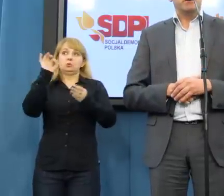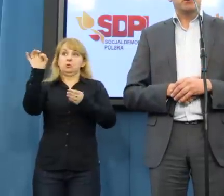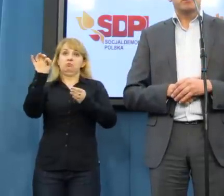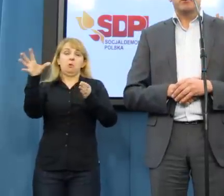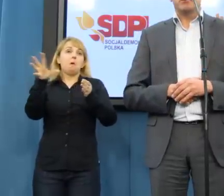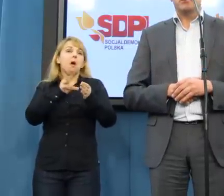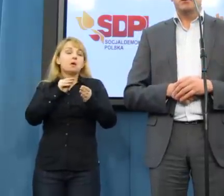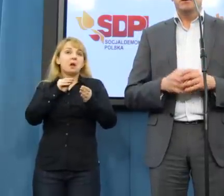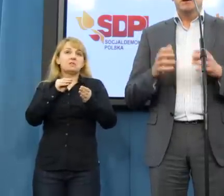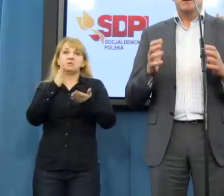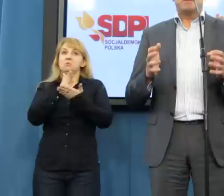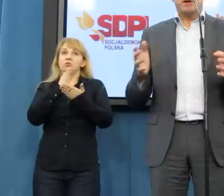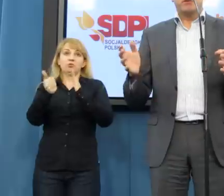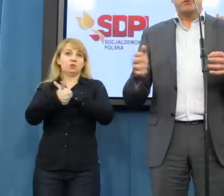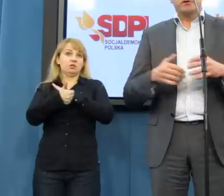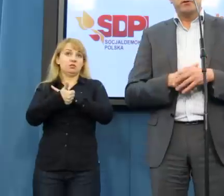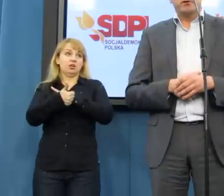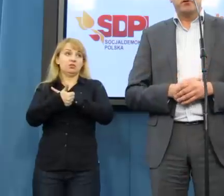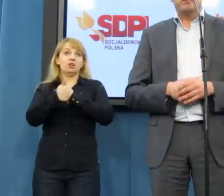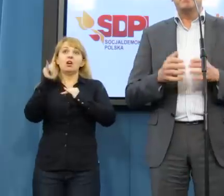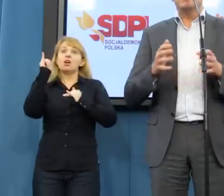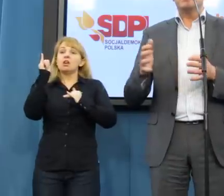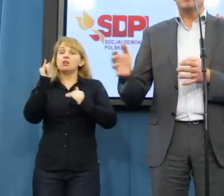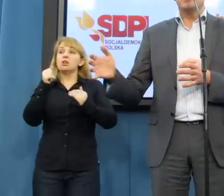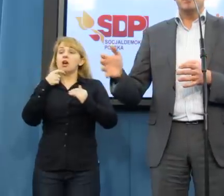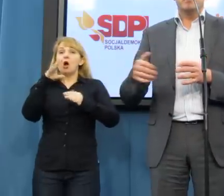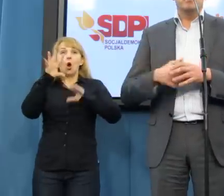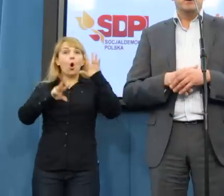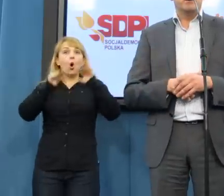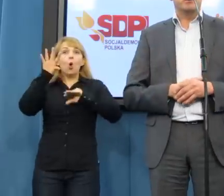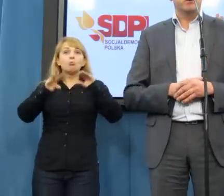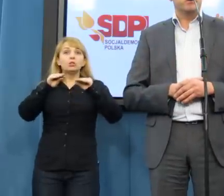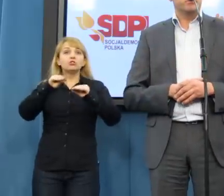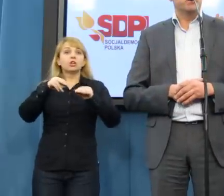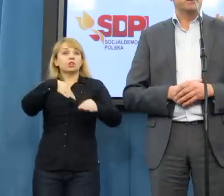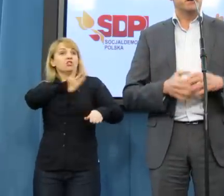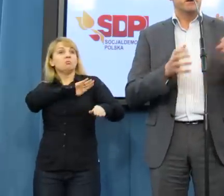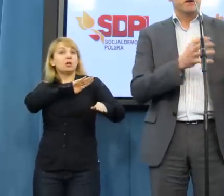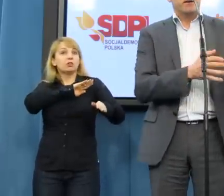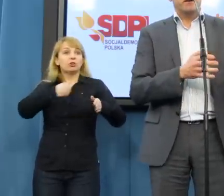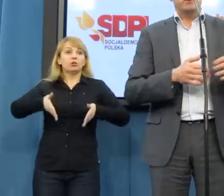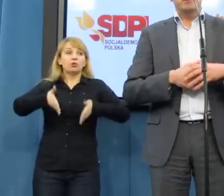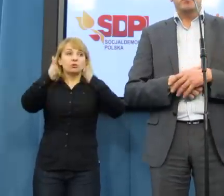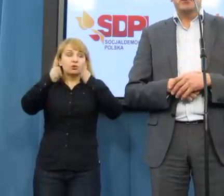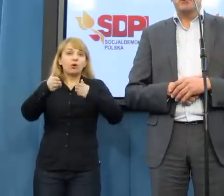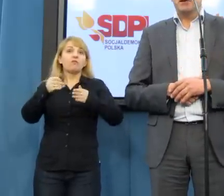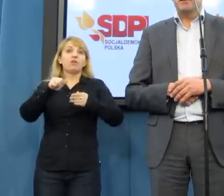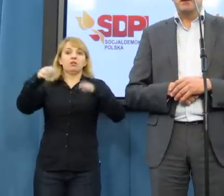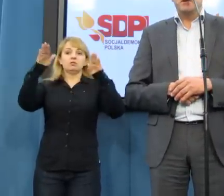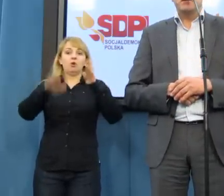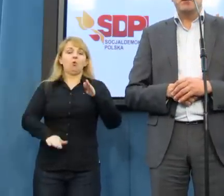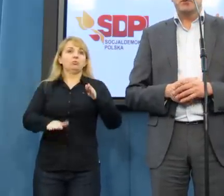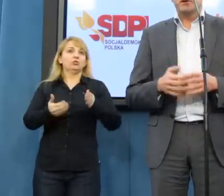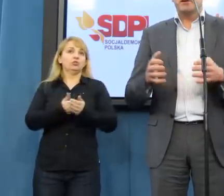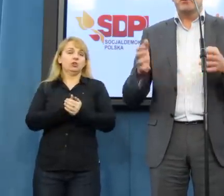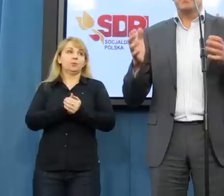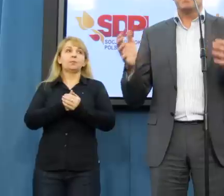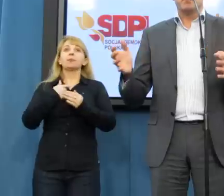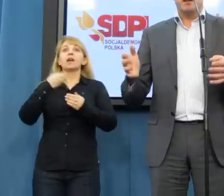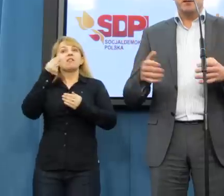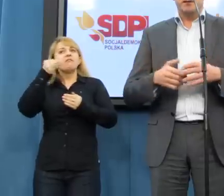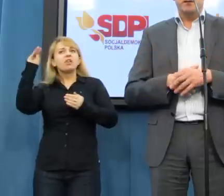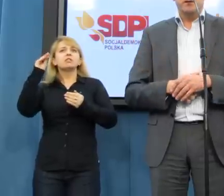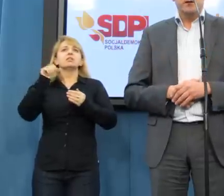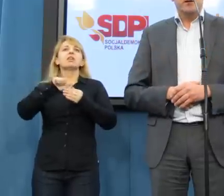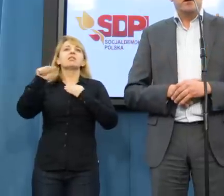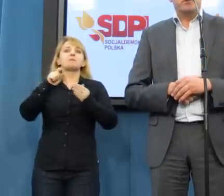wypadkowości spadły do wielokrotnie mniejszych niż w Polsce. Dam inny przykład, najwięcej fotoradarów